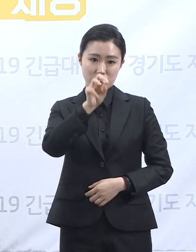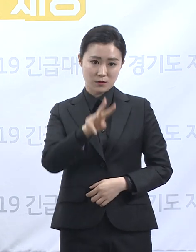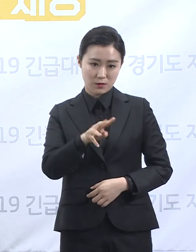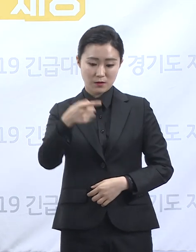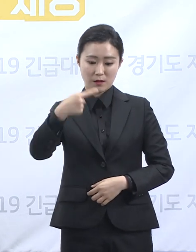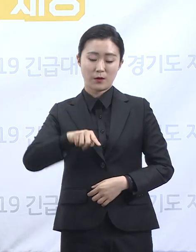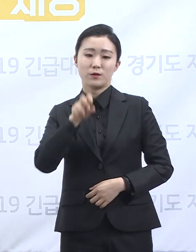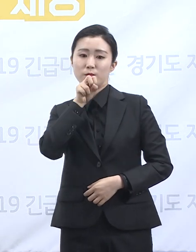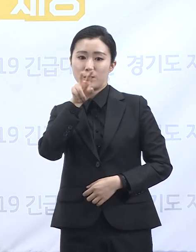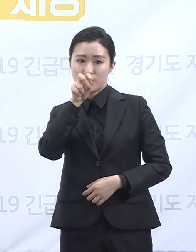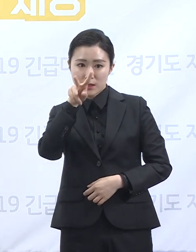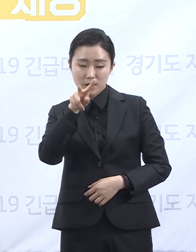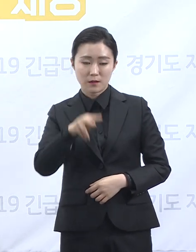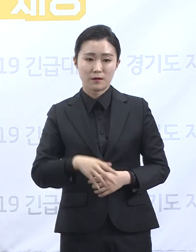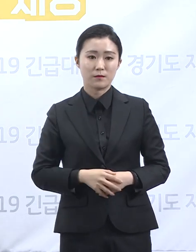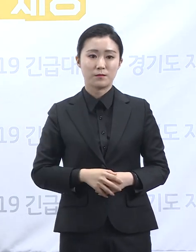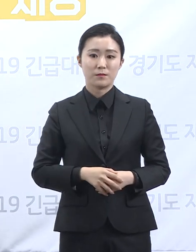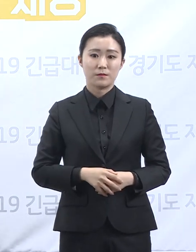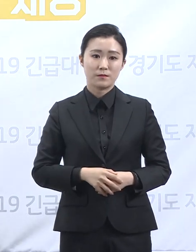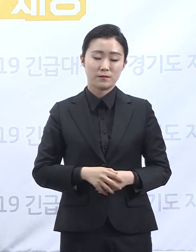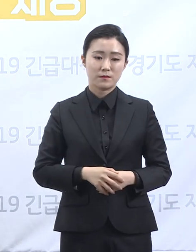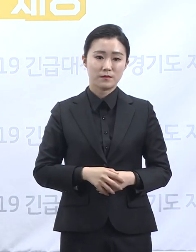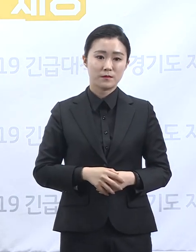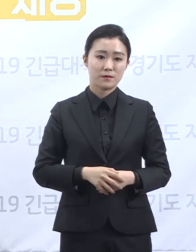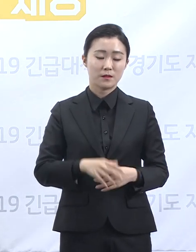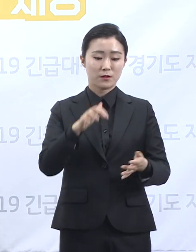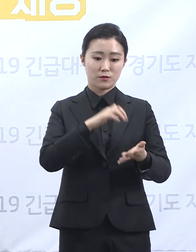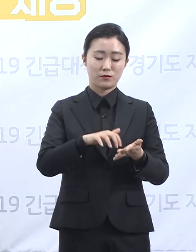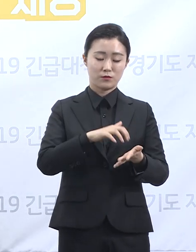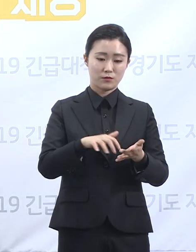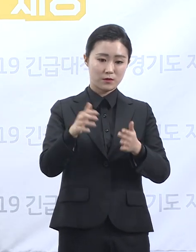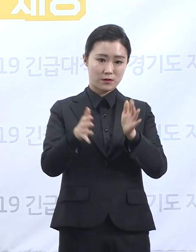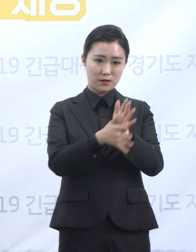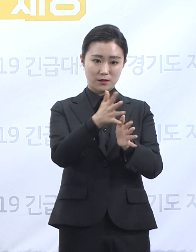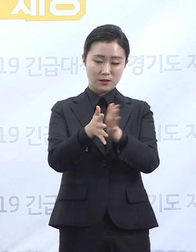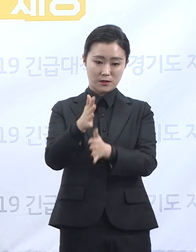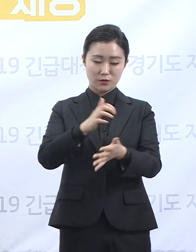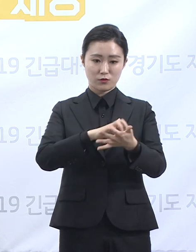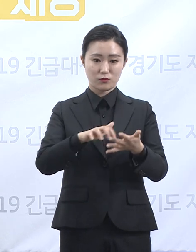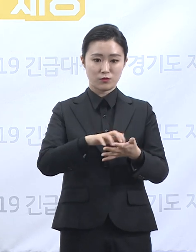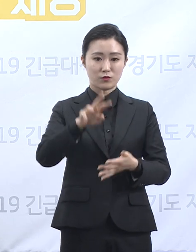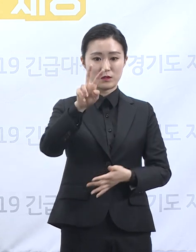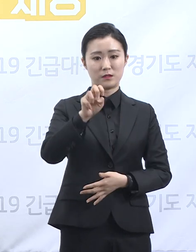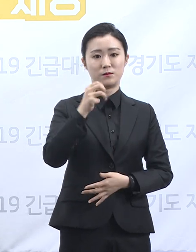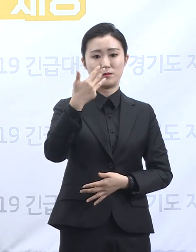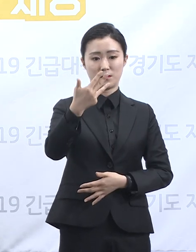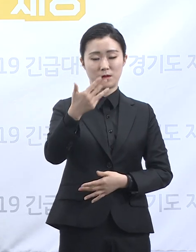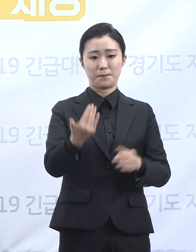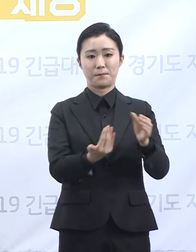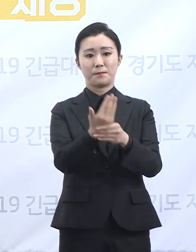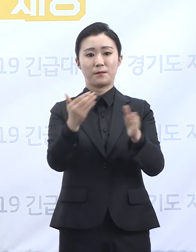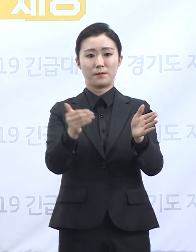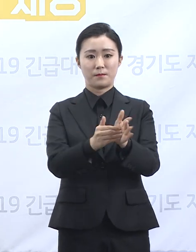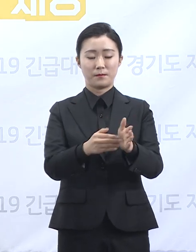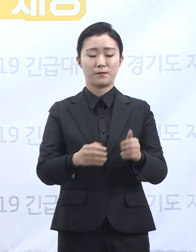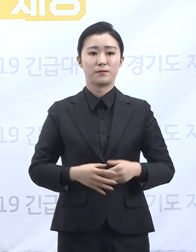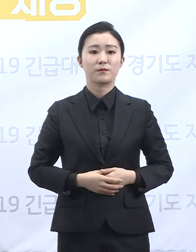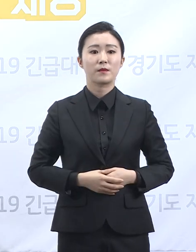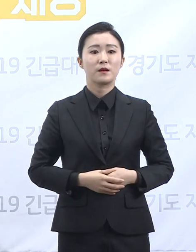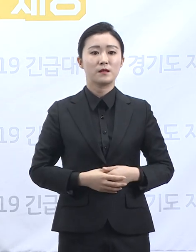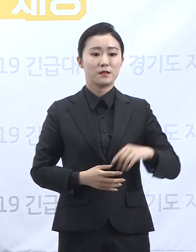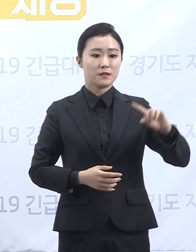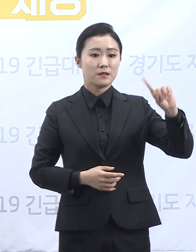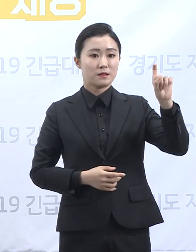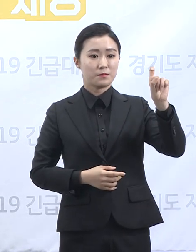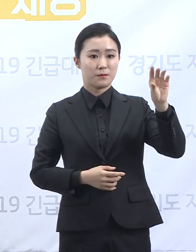도내 29개 시군에서 확진자가 발생하였습니다. 인구 10만 명당 확진자 발생 수는 군포시가